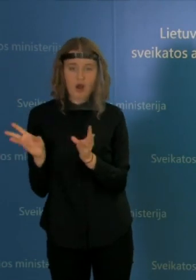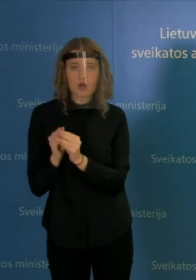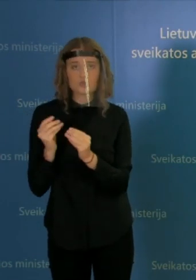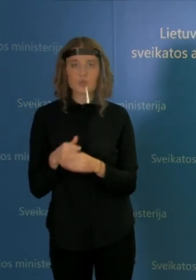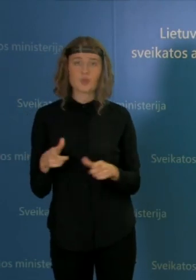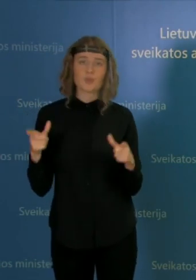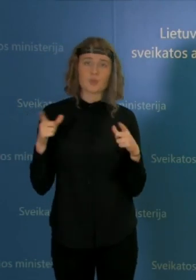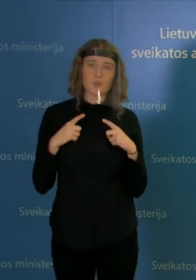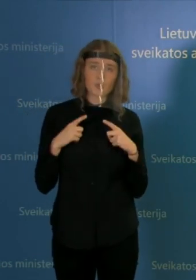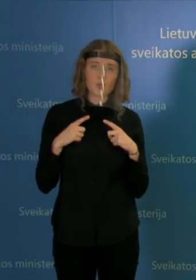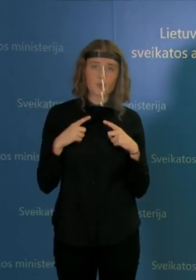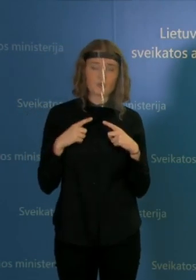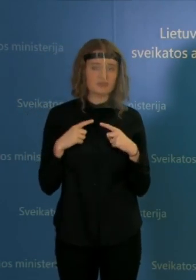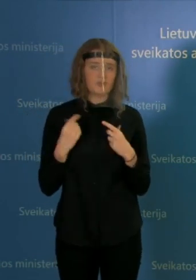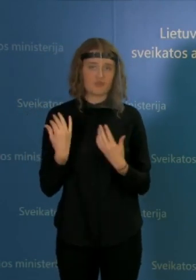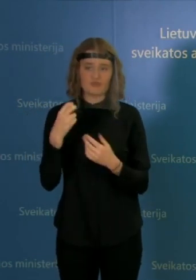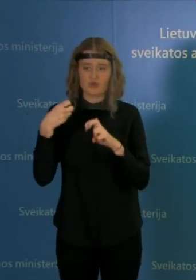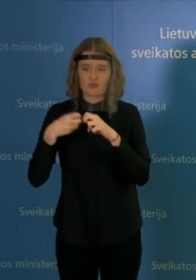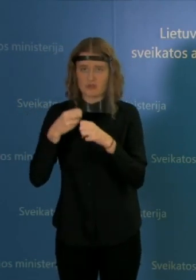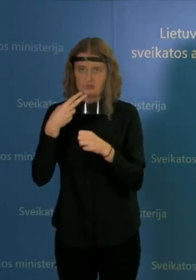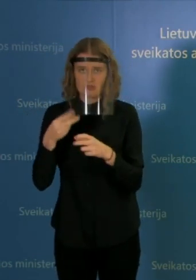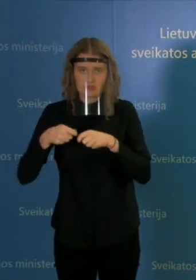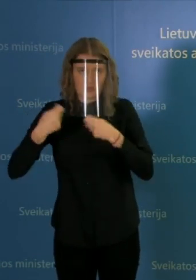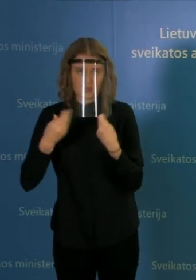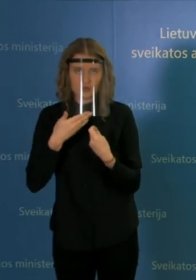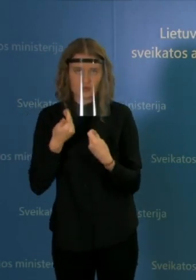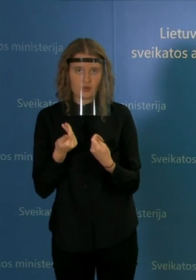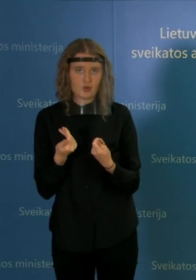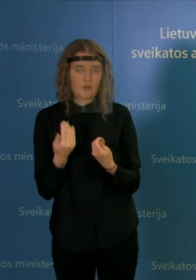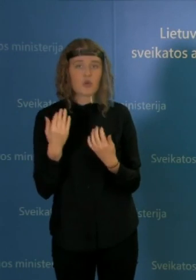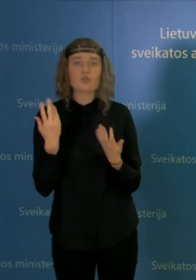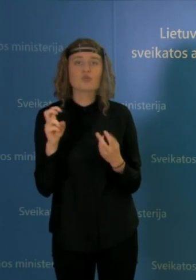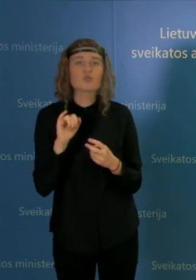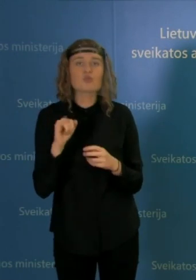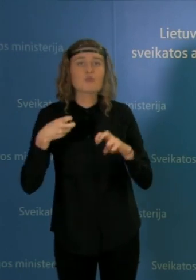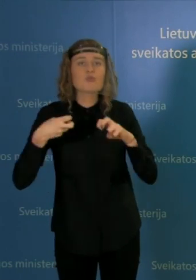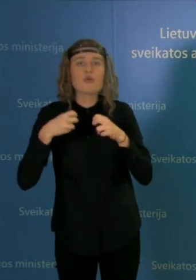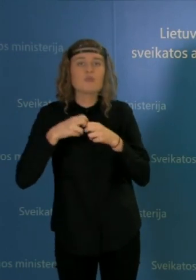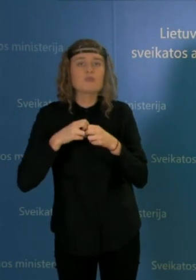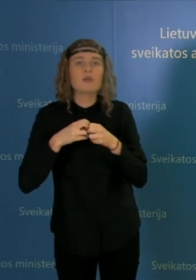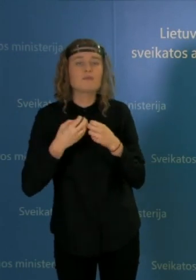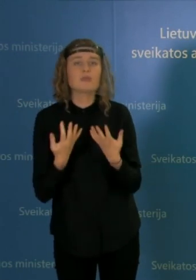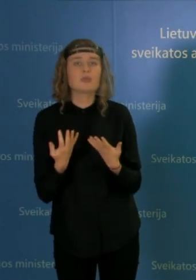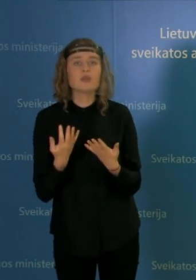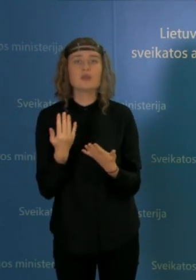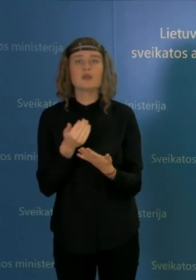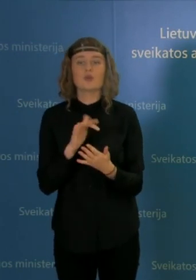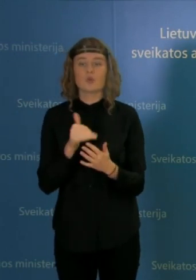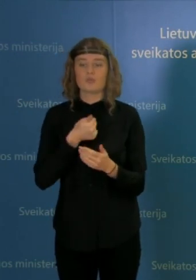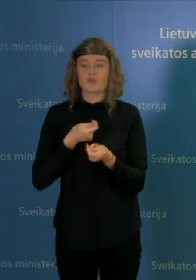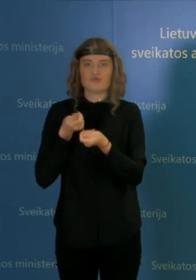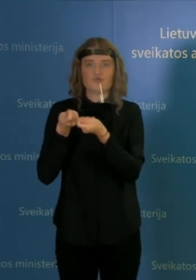pailsi, tai tikrai aš čia nematau jokio pažeidimą, problema gal tik tai, jeigu tokie dalykai yra